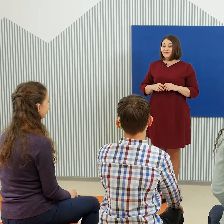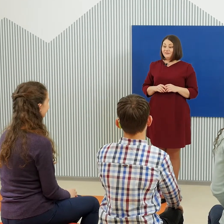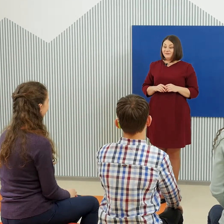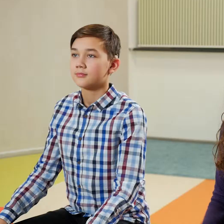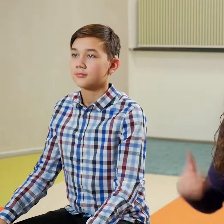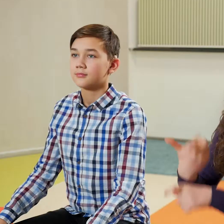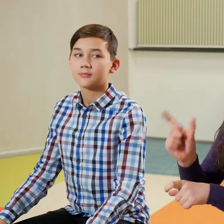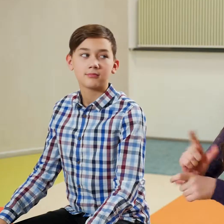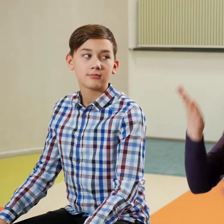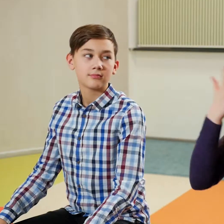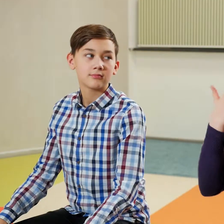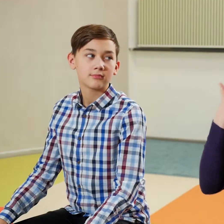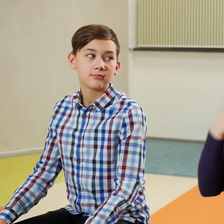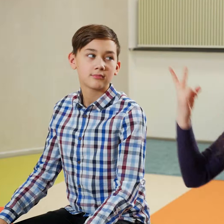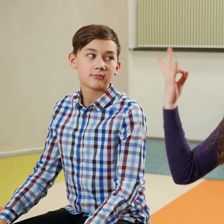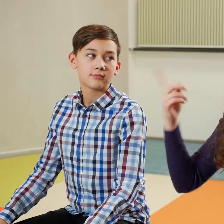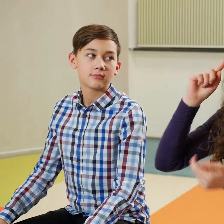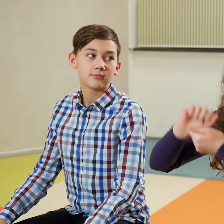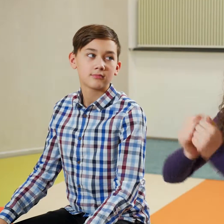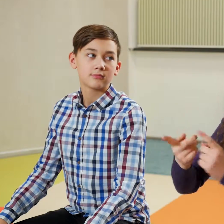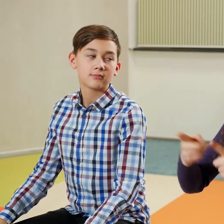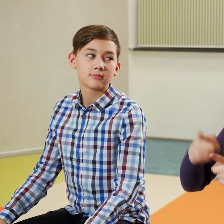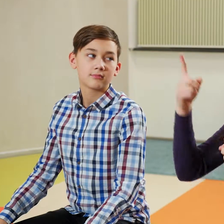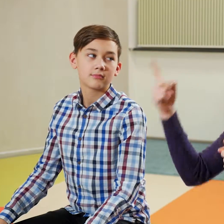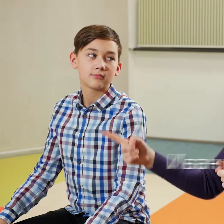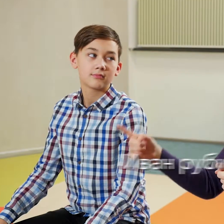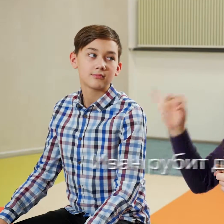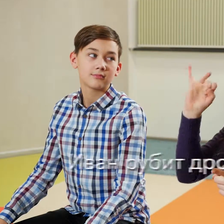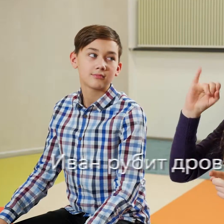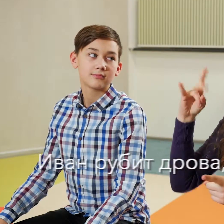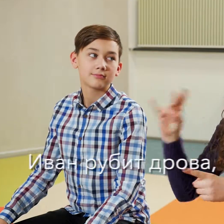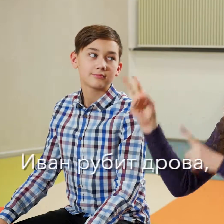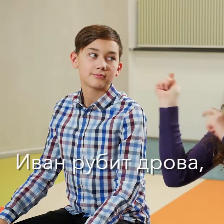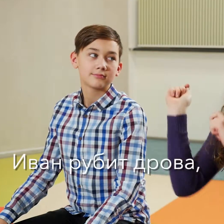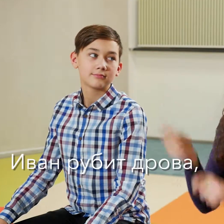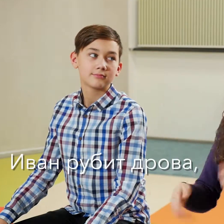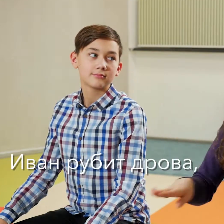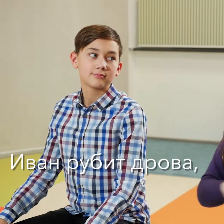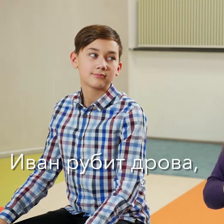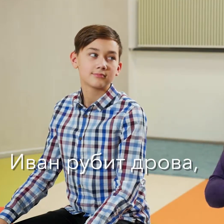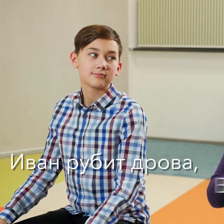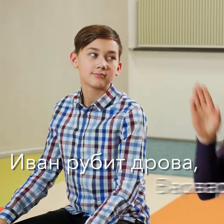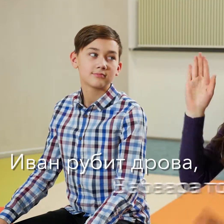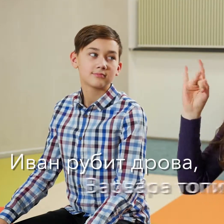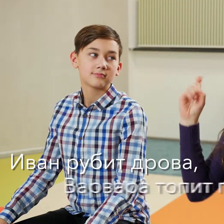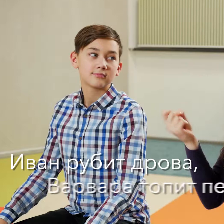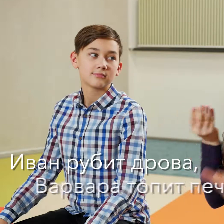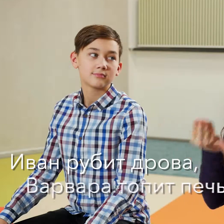Очень просто. Надо запомнить предложение. Иван рубит дрова, Варвара